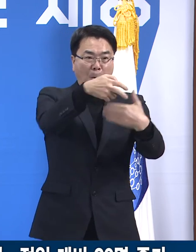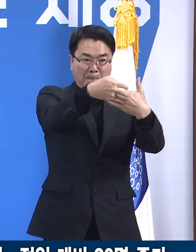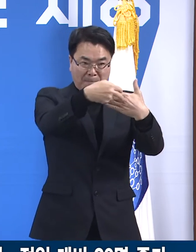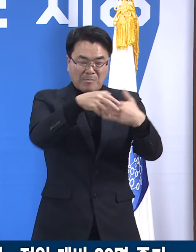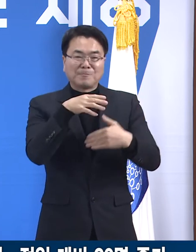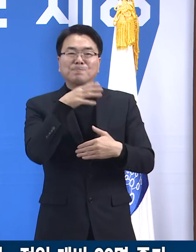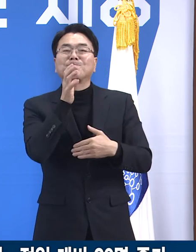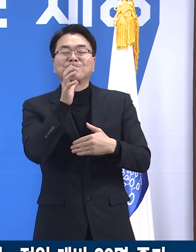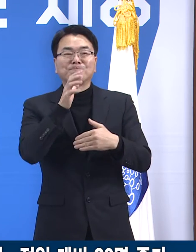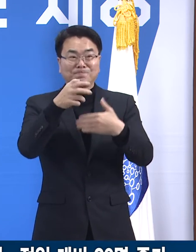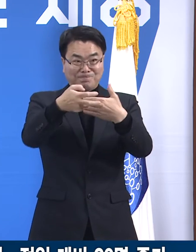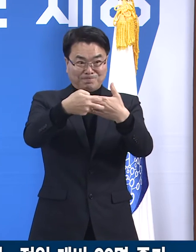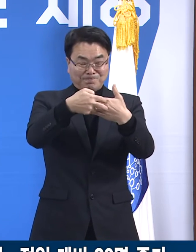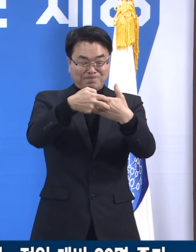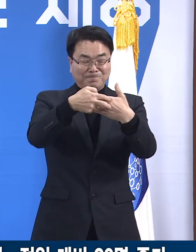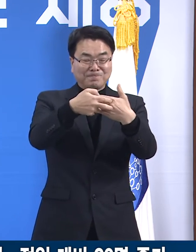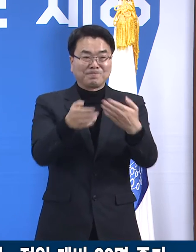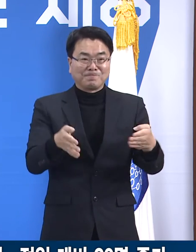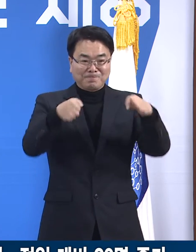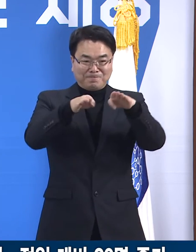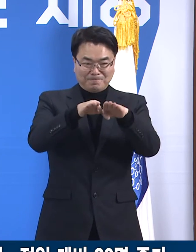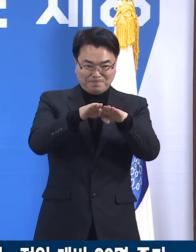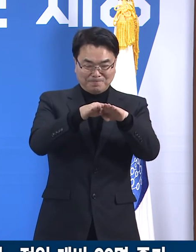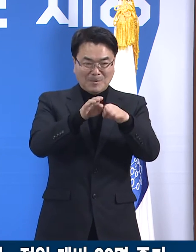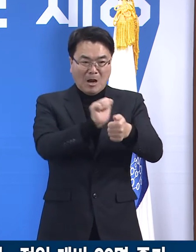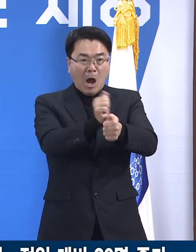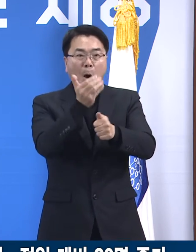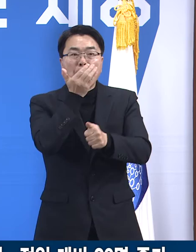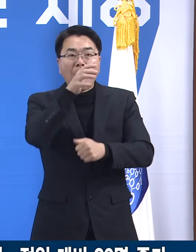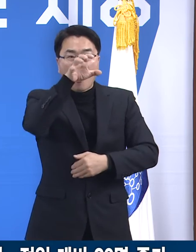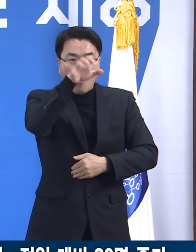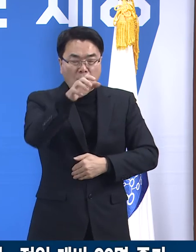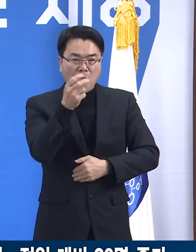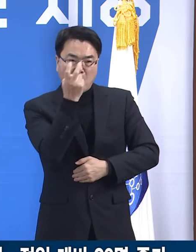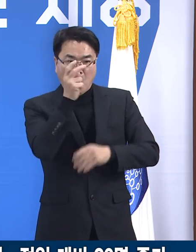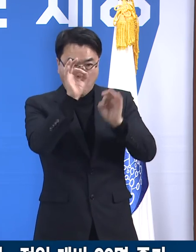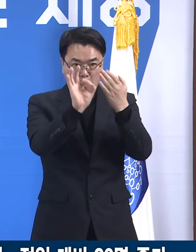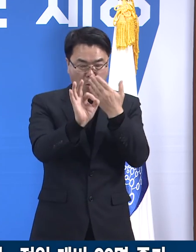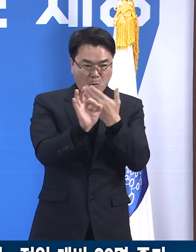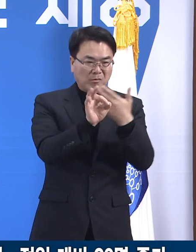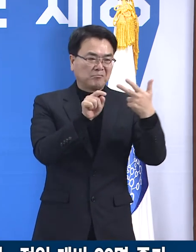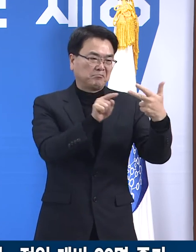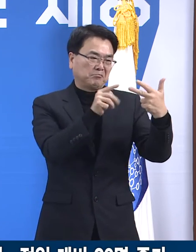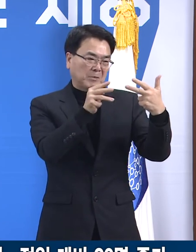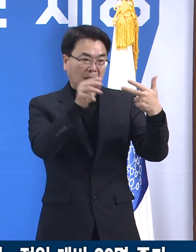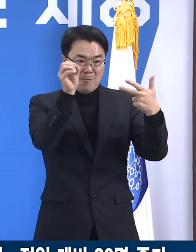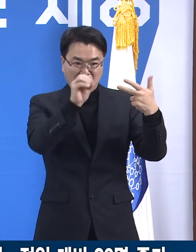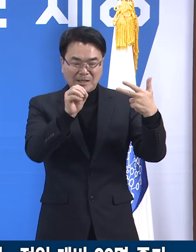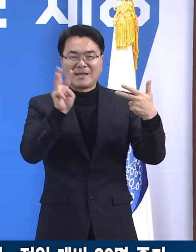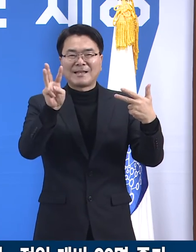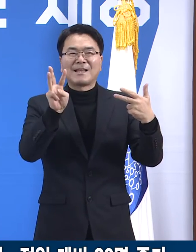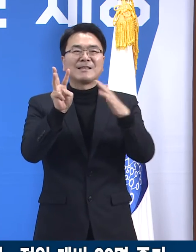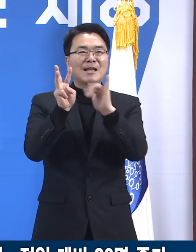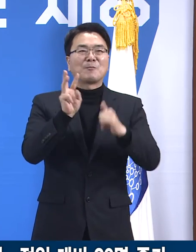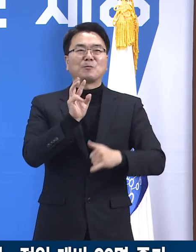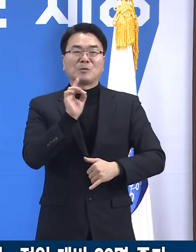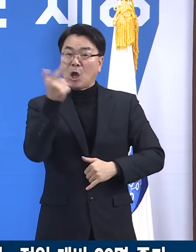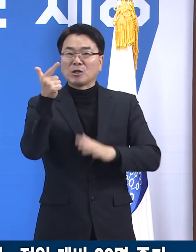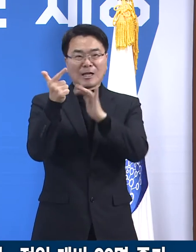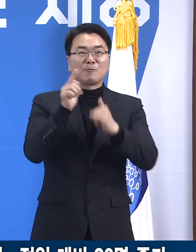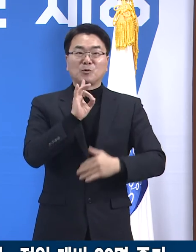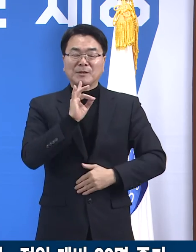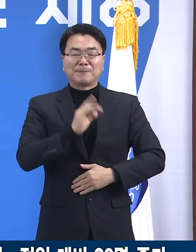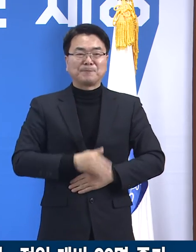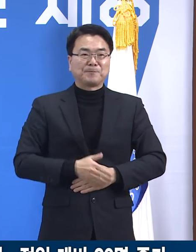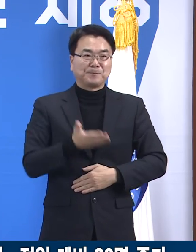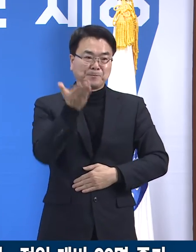요양시설 등 감염 취약시설 관련 확진자는 7.3%인 6명입니다. 지난